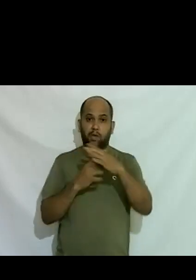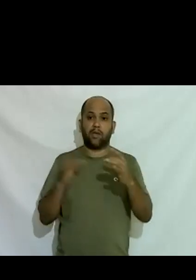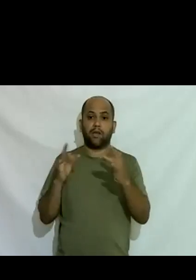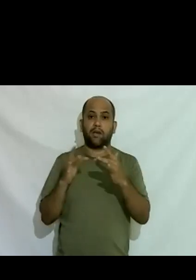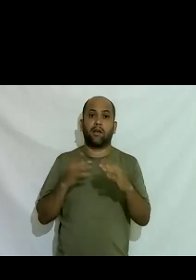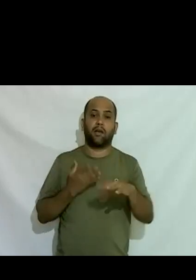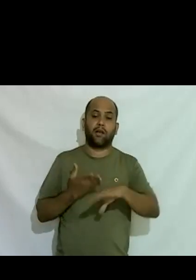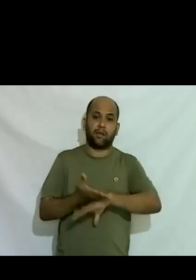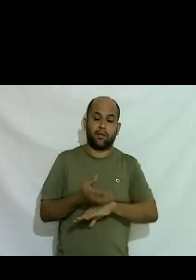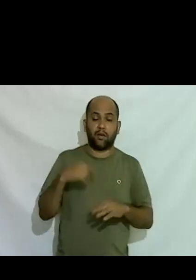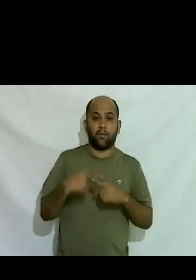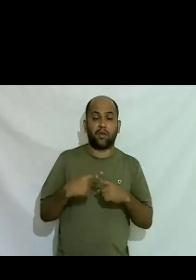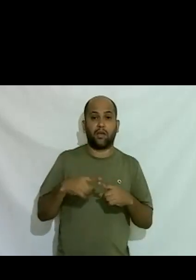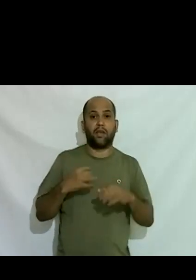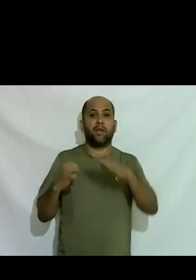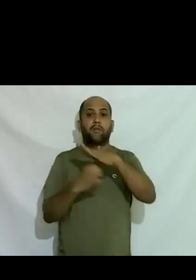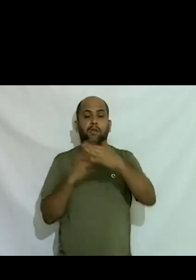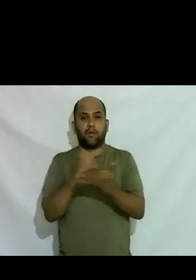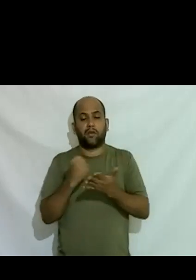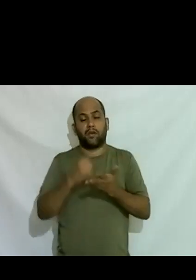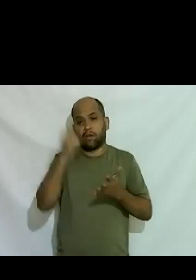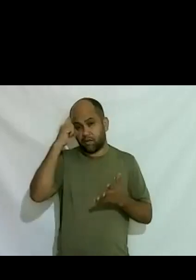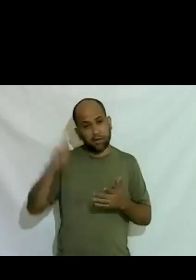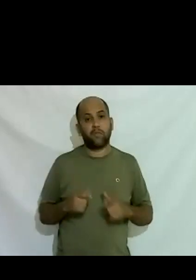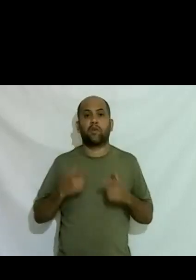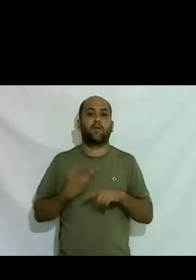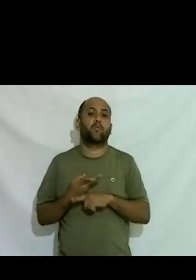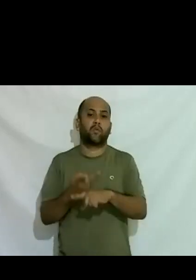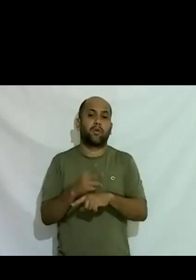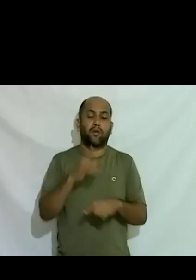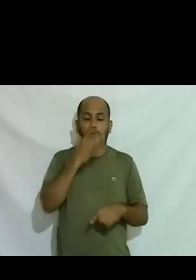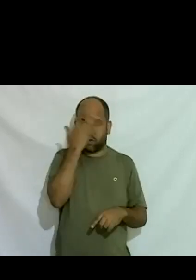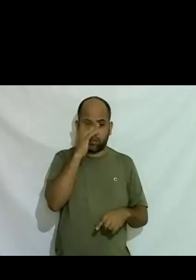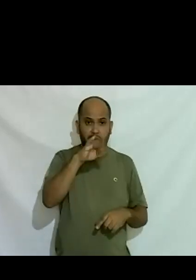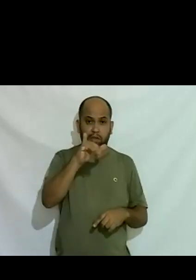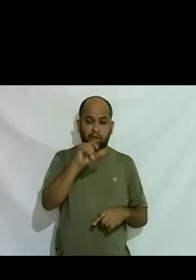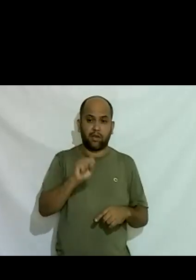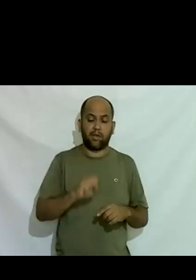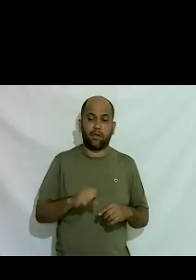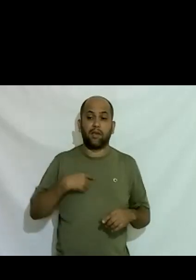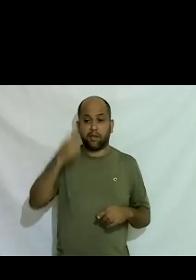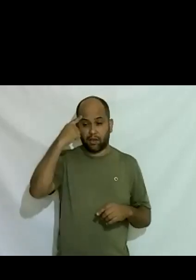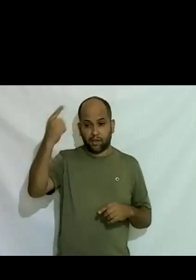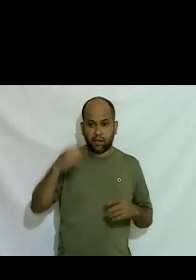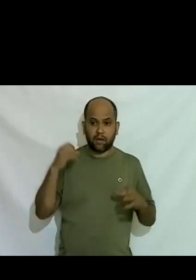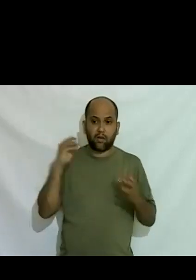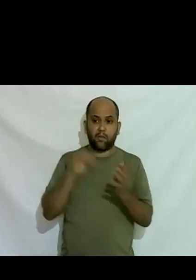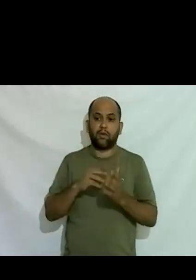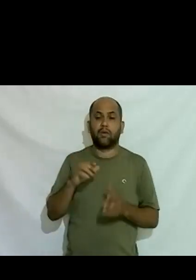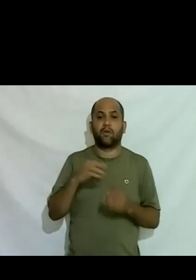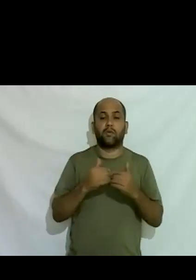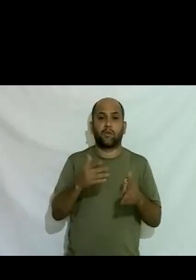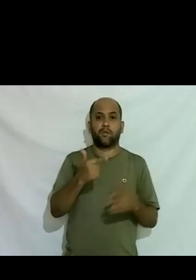também não sabiam onde buscar não tinham onde buscar pessoas trans e aí foi essa ideia foi lançada em 2013